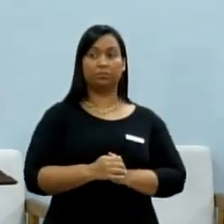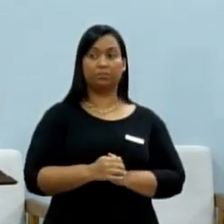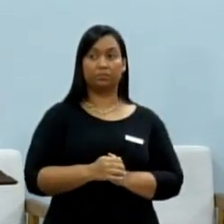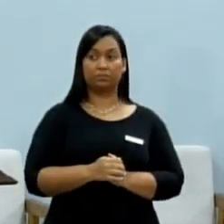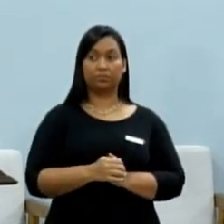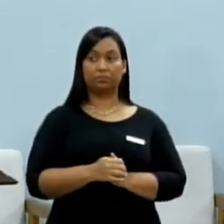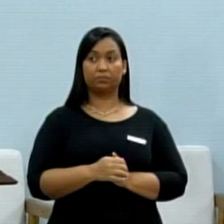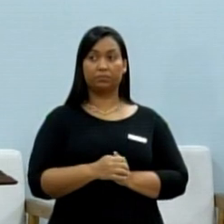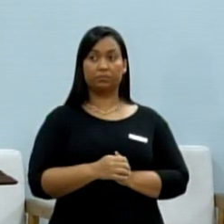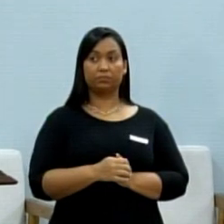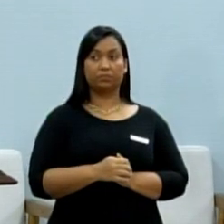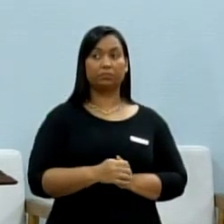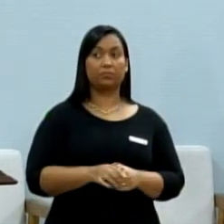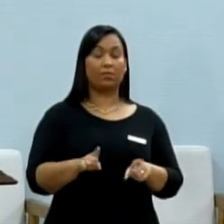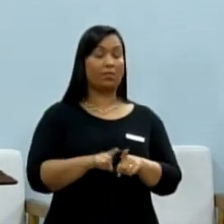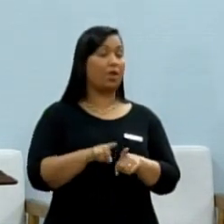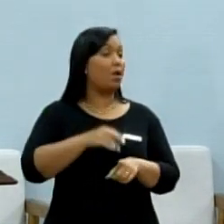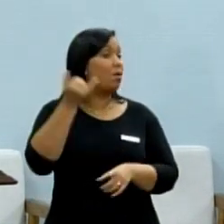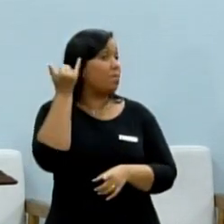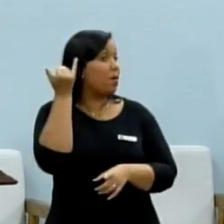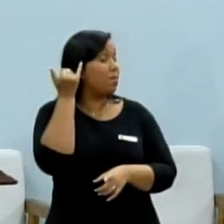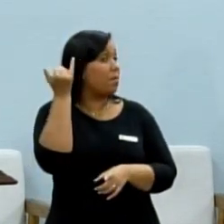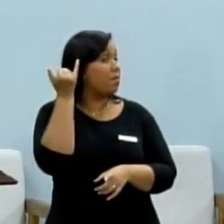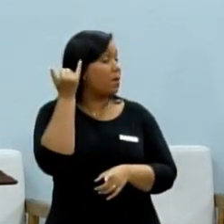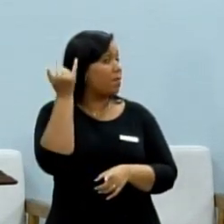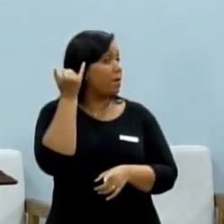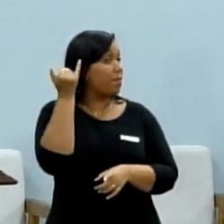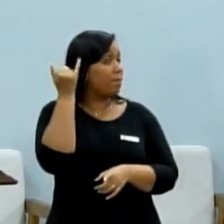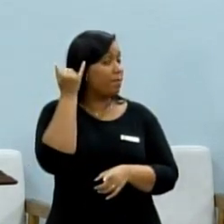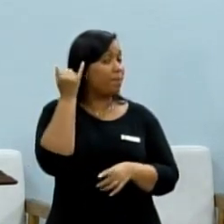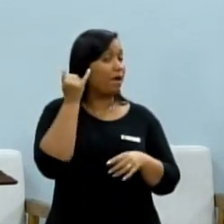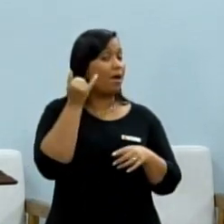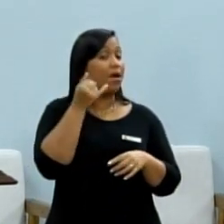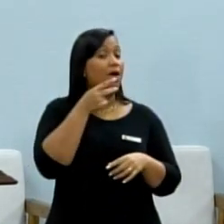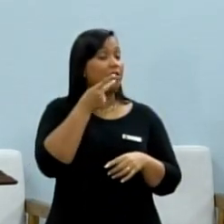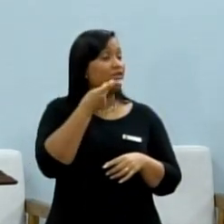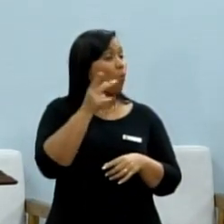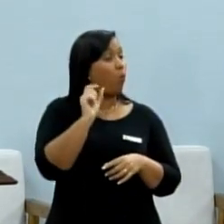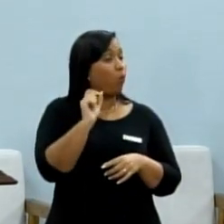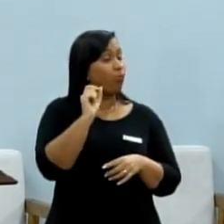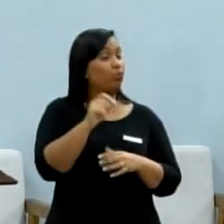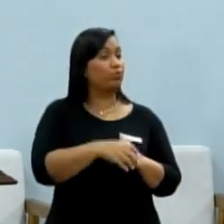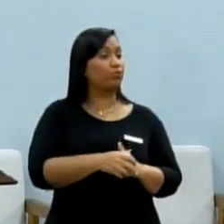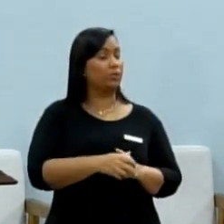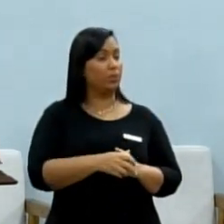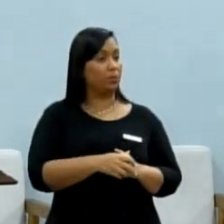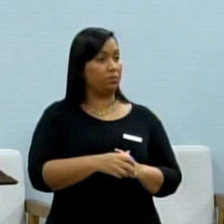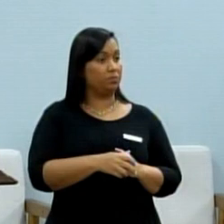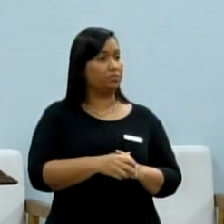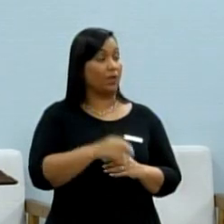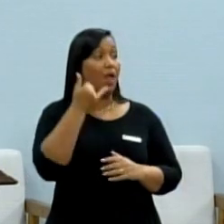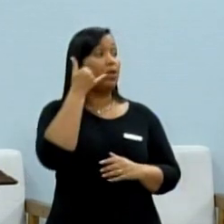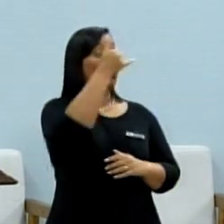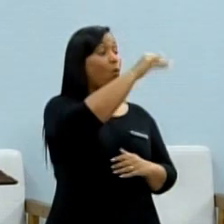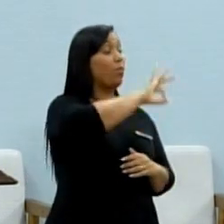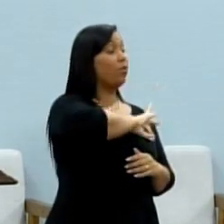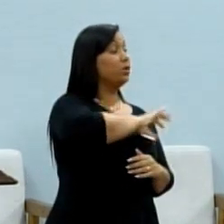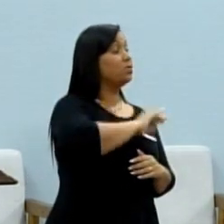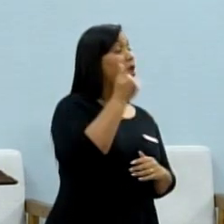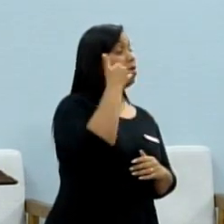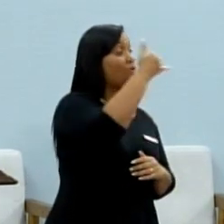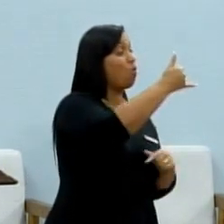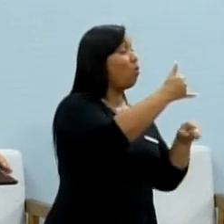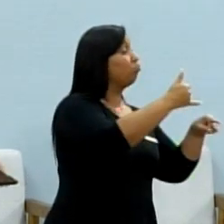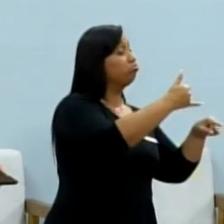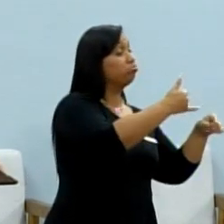inclusive ela me mandou um áudio falando que ligou na polícia militar e